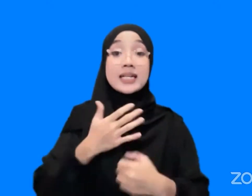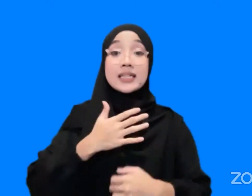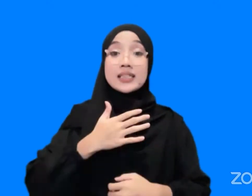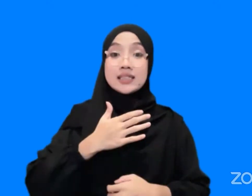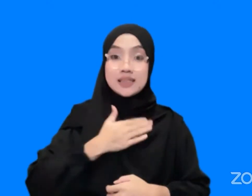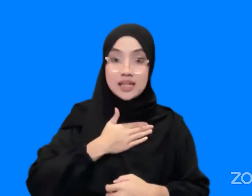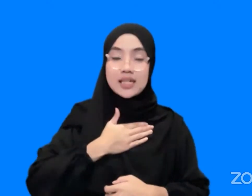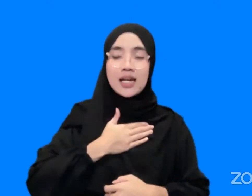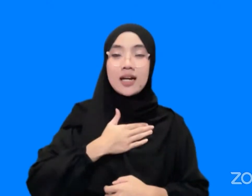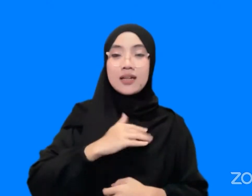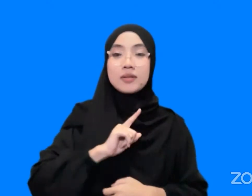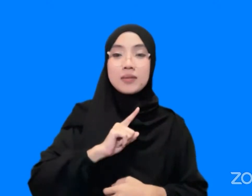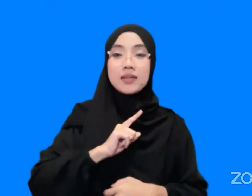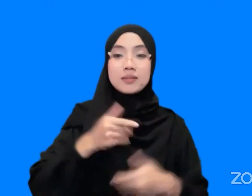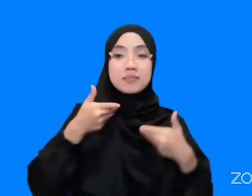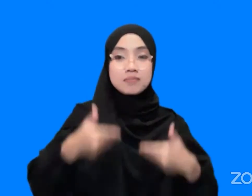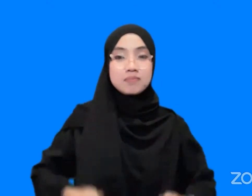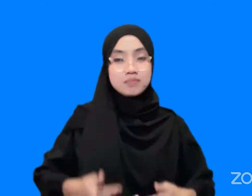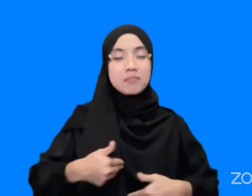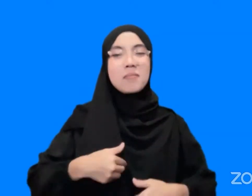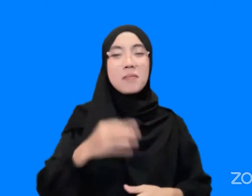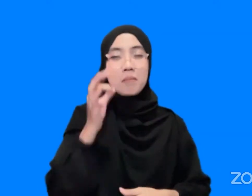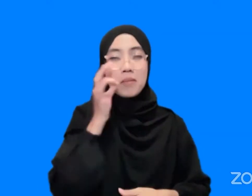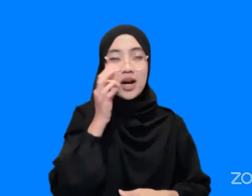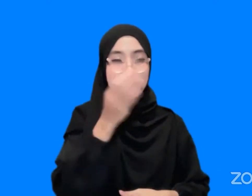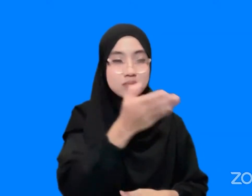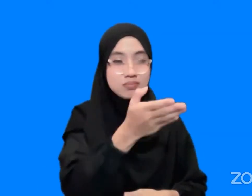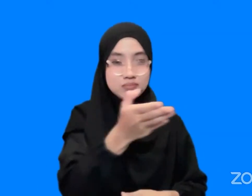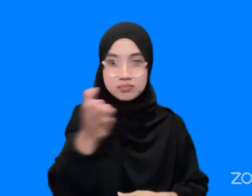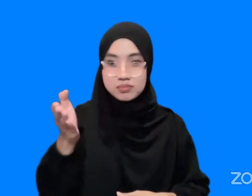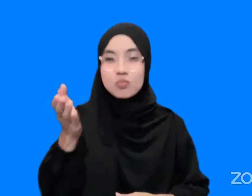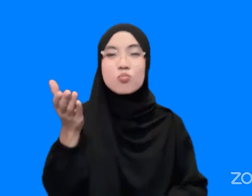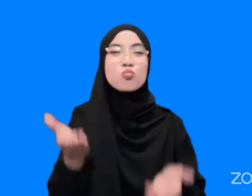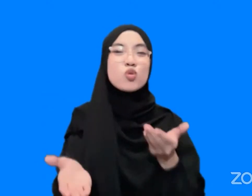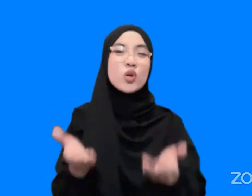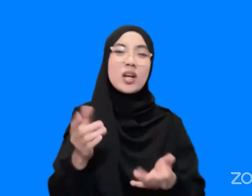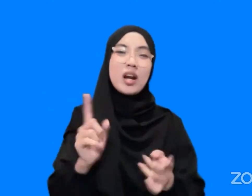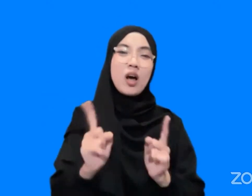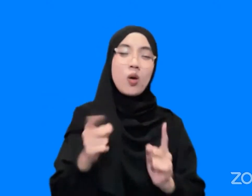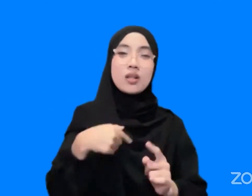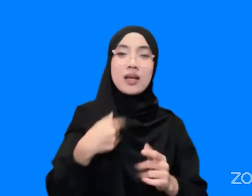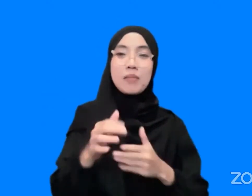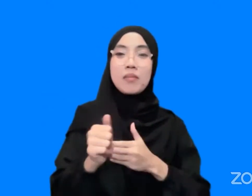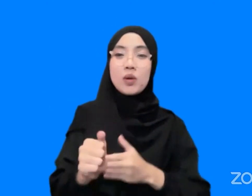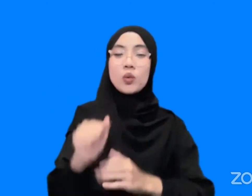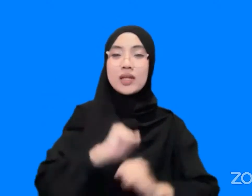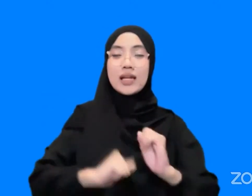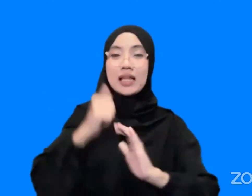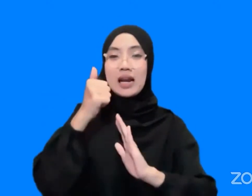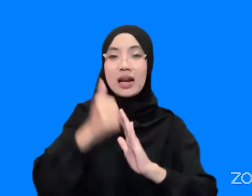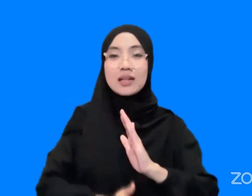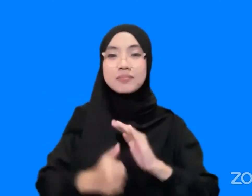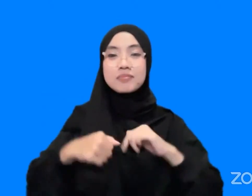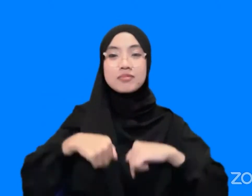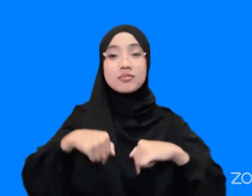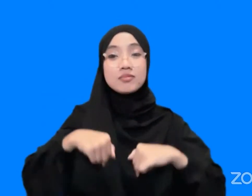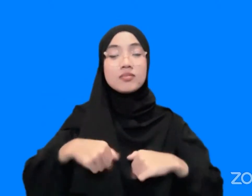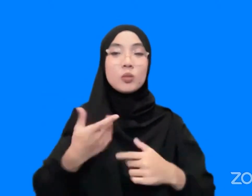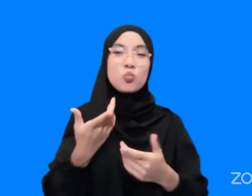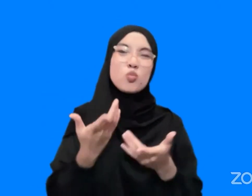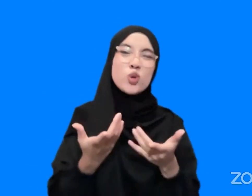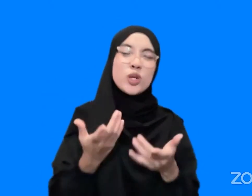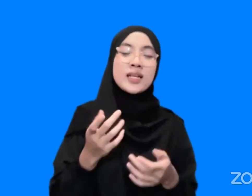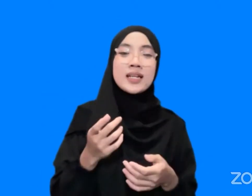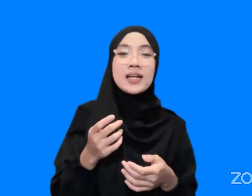pribadi mohon maaf pada Bapak Ibu sekalian apabila dalam memandu diskusi pada malam hari ini mungkin